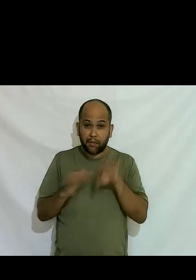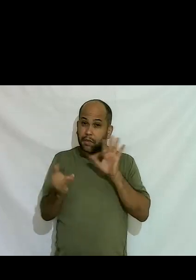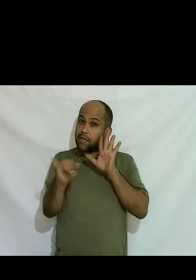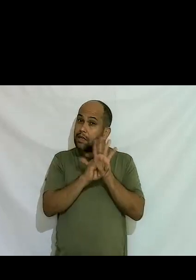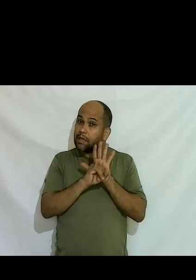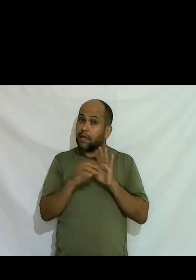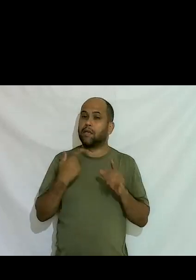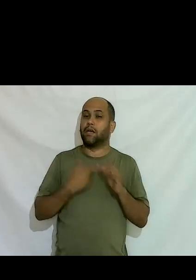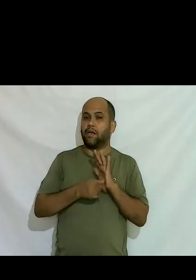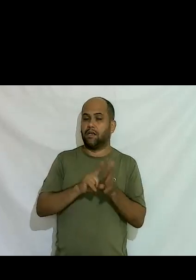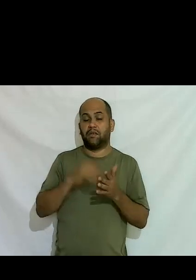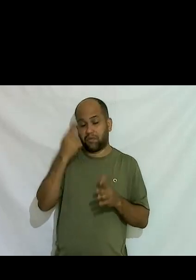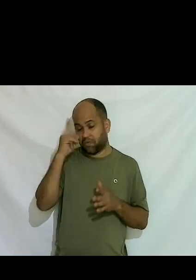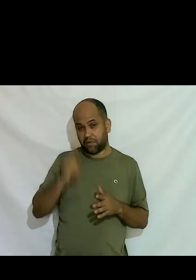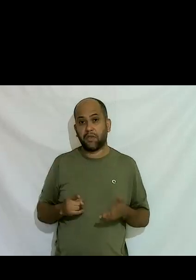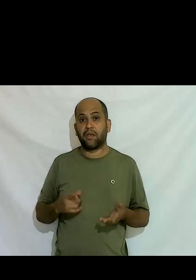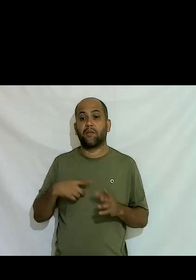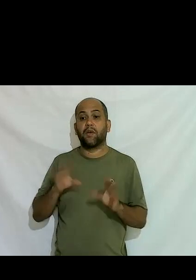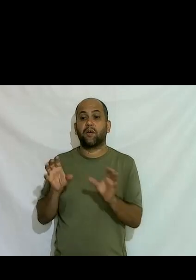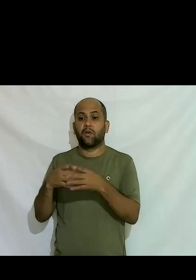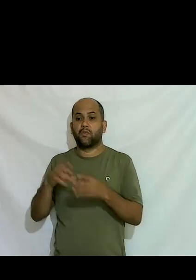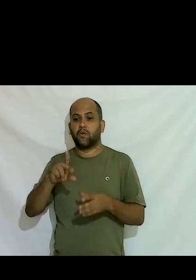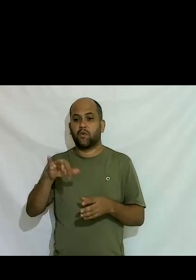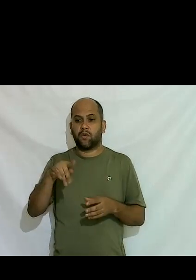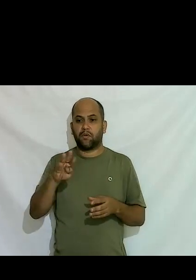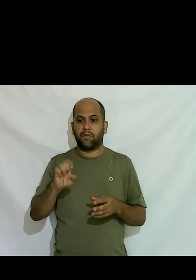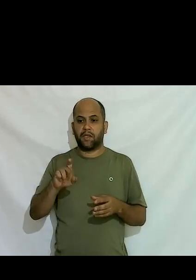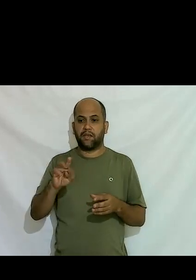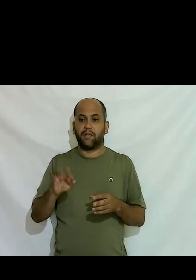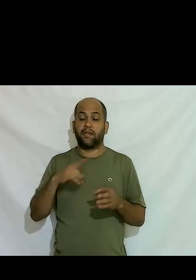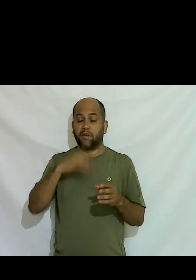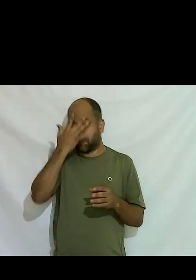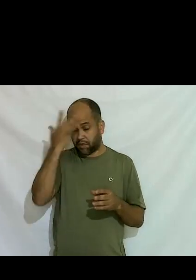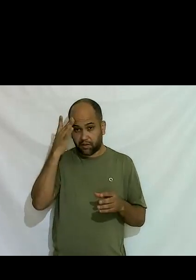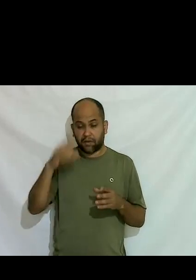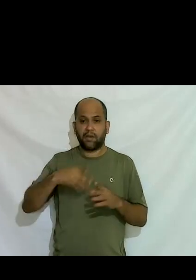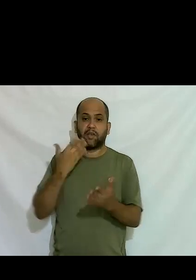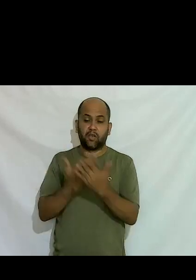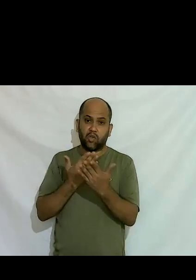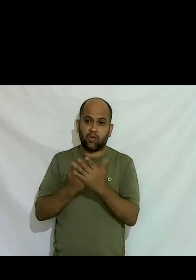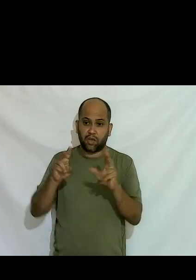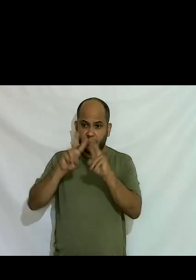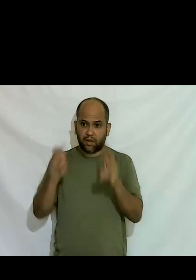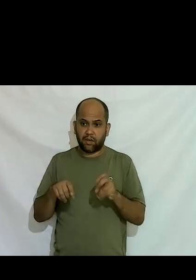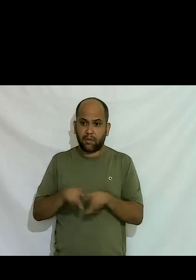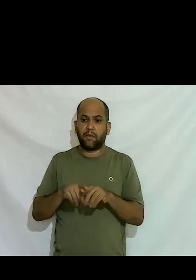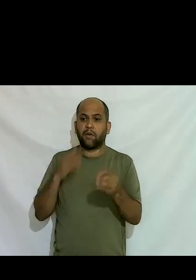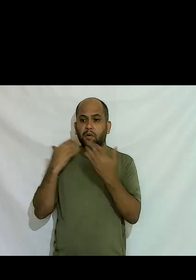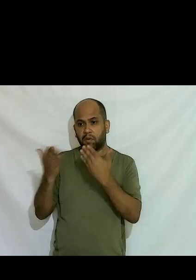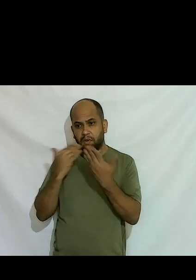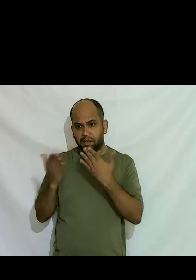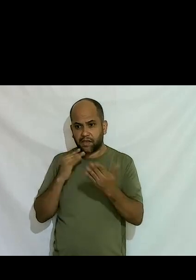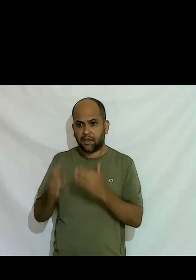muito poucas pesquisas mas nesse grupo de crossdressers tinha algumas pessoas estudiosas também do assunto com as quais eu comecei a conversar mais